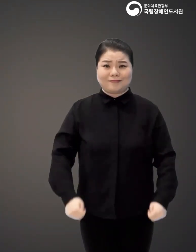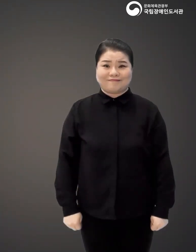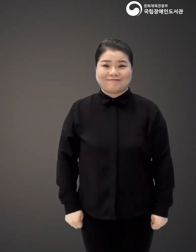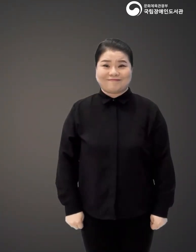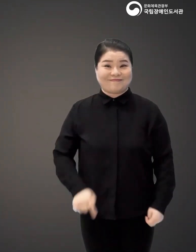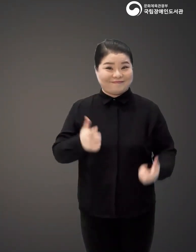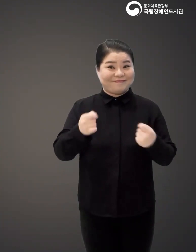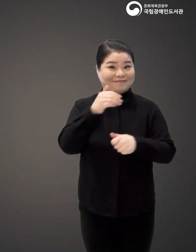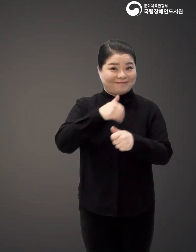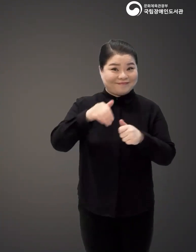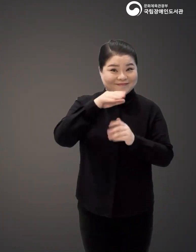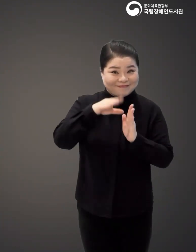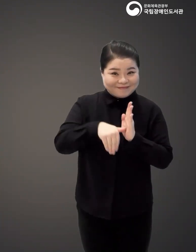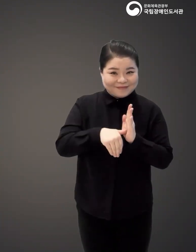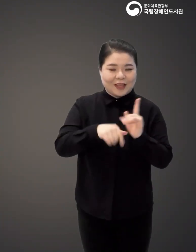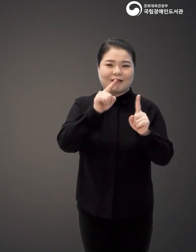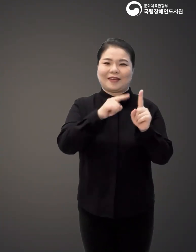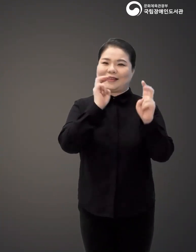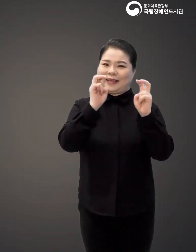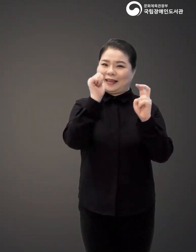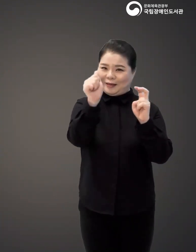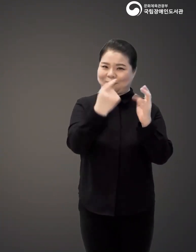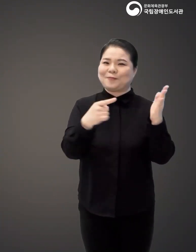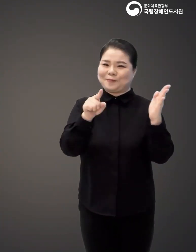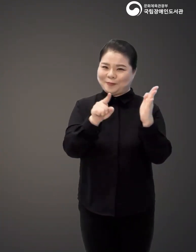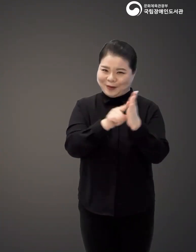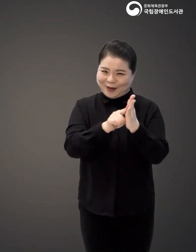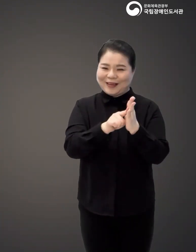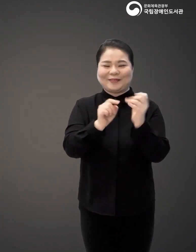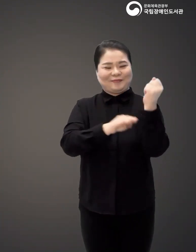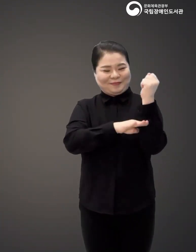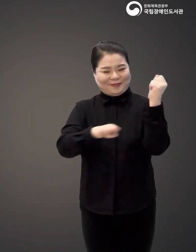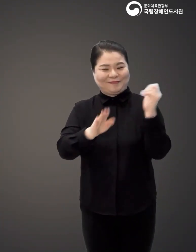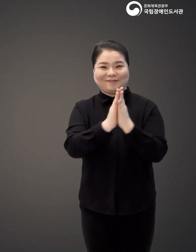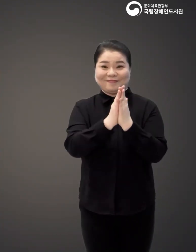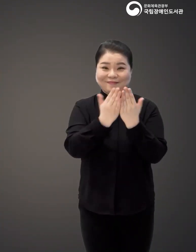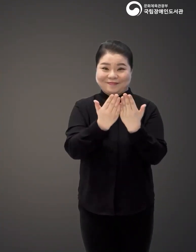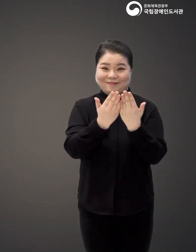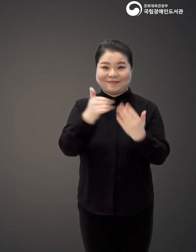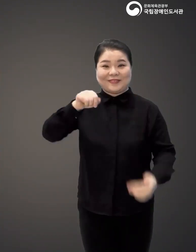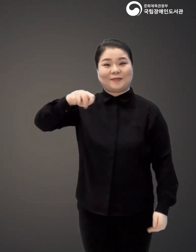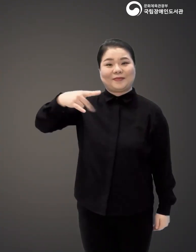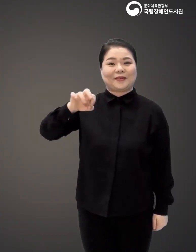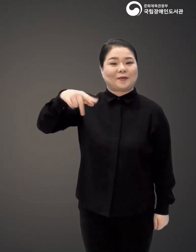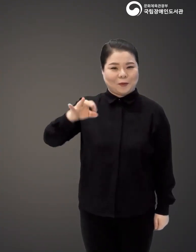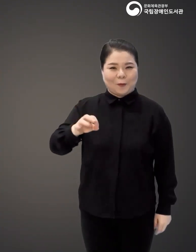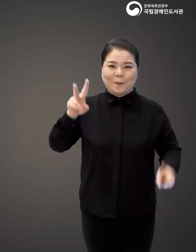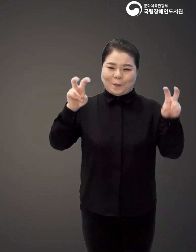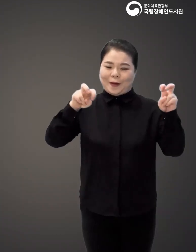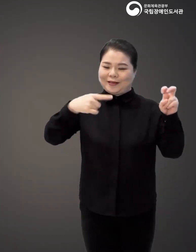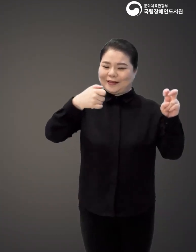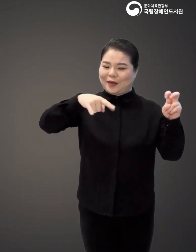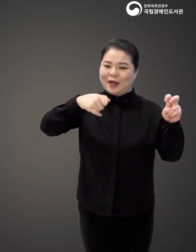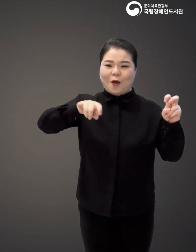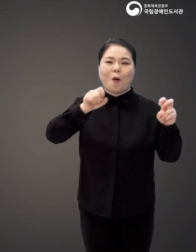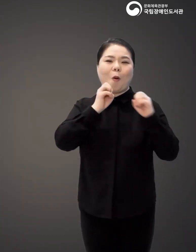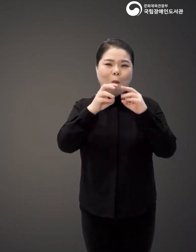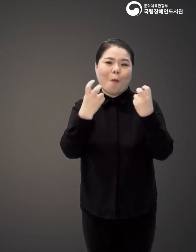안 올 때가 많습니다. 이럴 때 1인 기업가들에게 바이블이라고 할 수 있는 책 김상종의 스퀘어 홍보법을